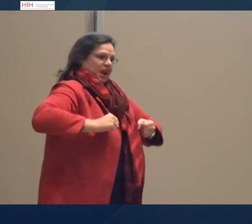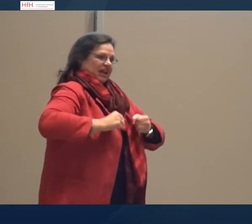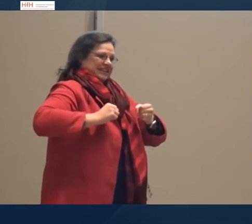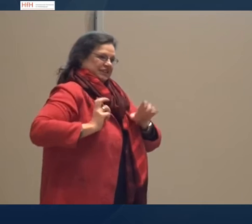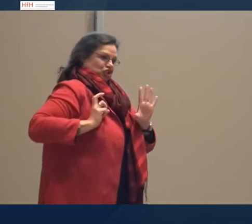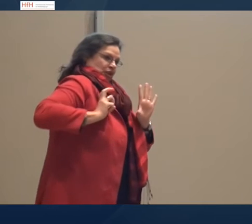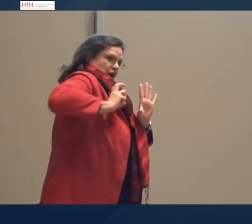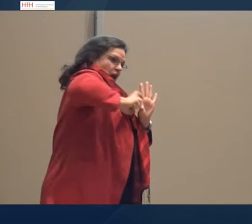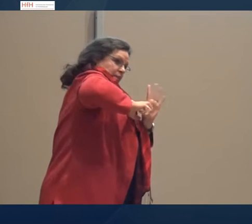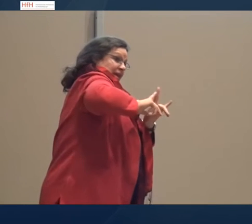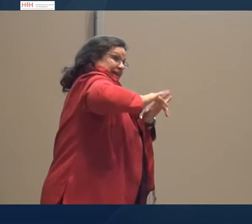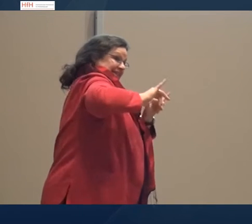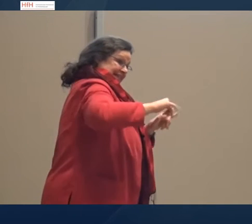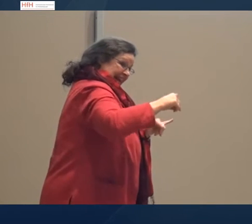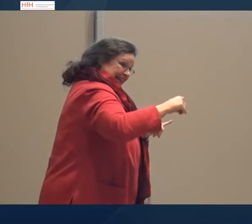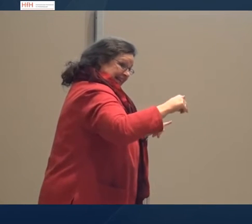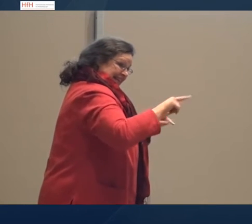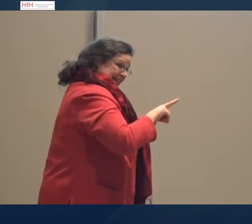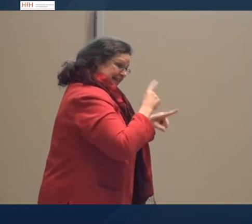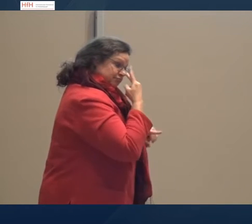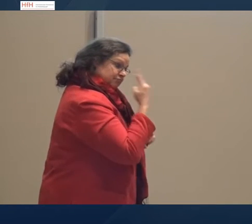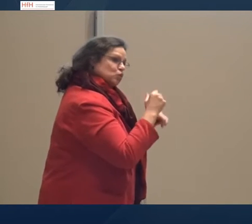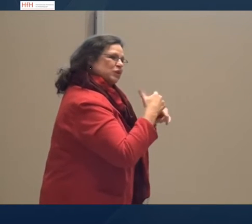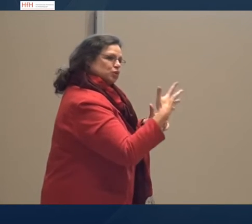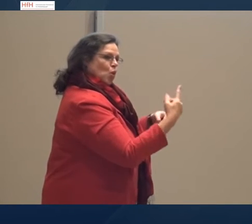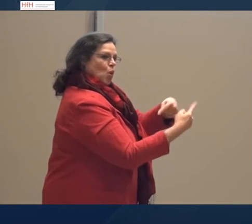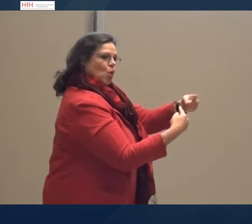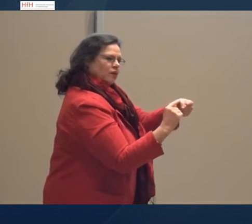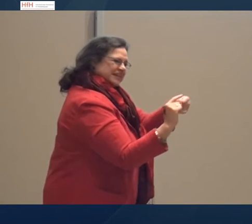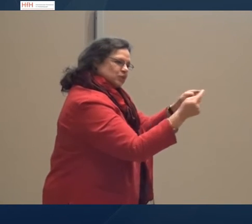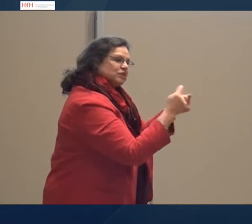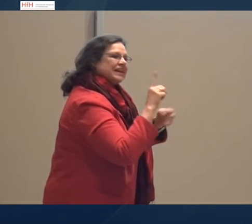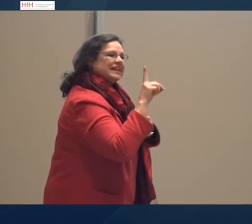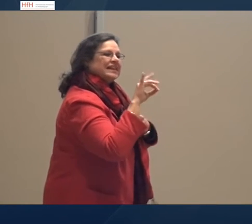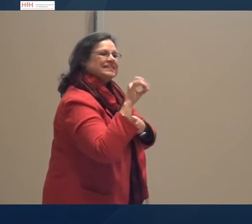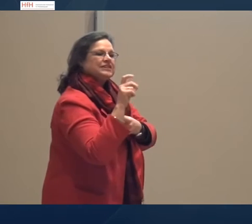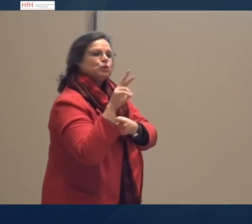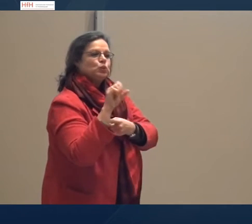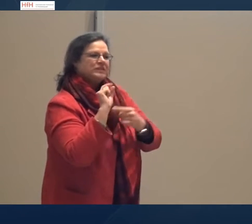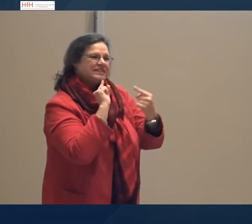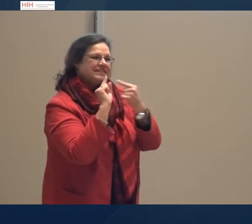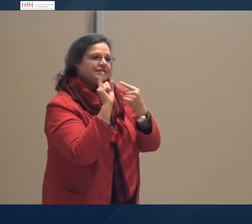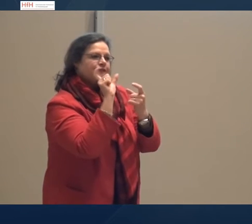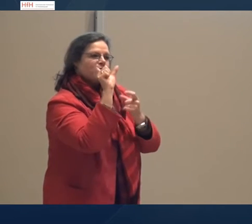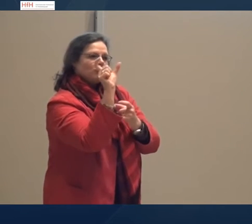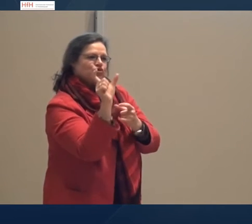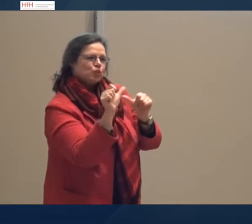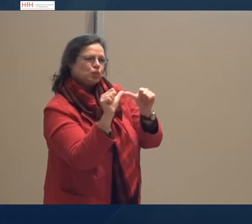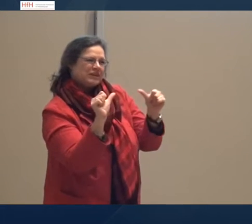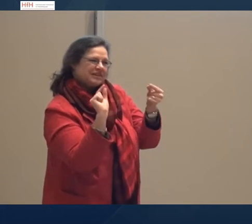Praxis einsteigen und lernen, was es bedeutet, wissenschaftlich zu arbeiten. Sie sollen in einen wissenschaftlichen Diskurs